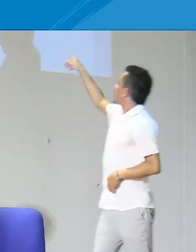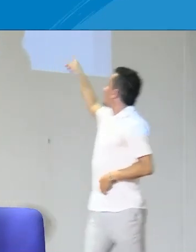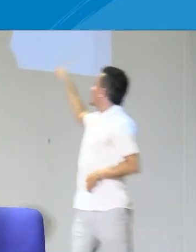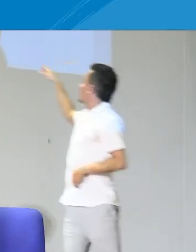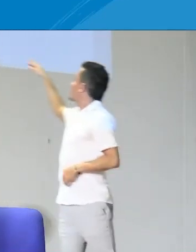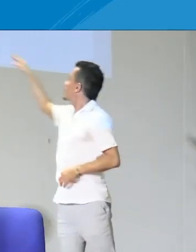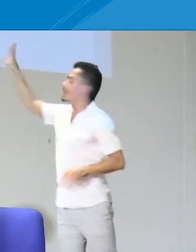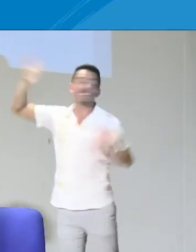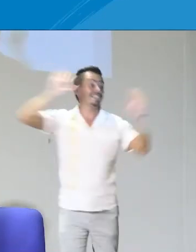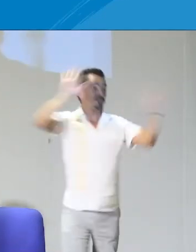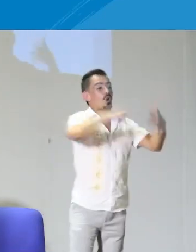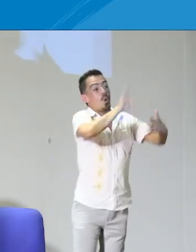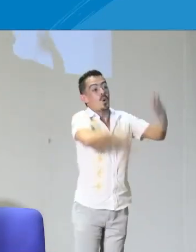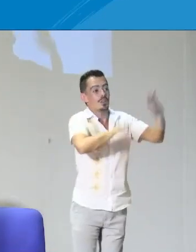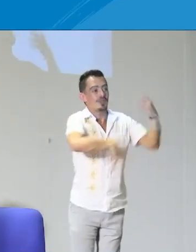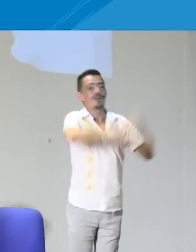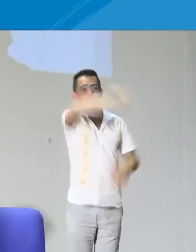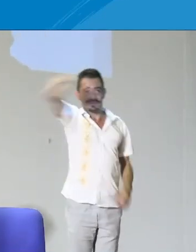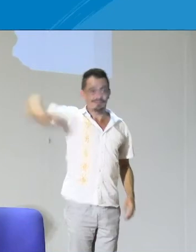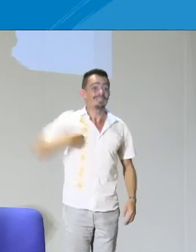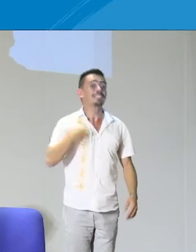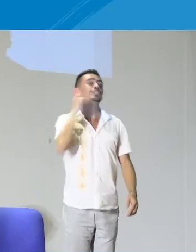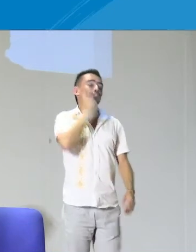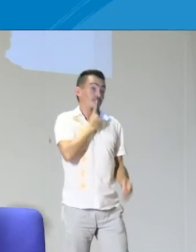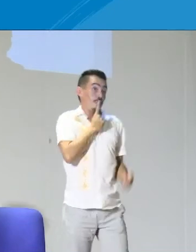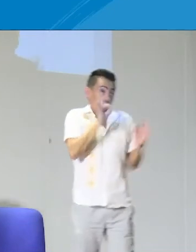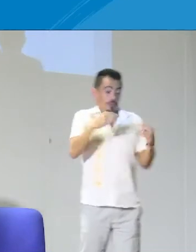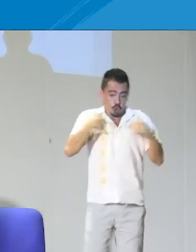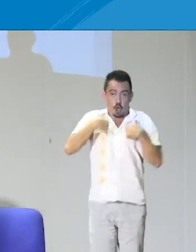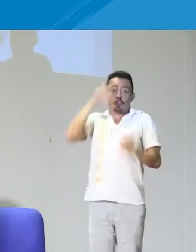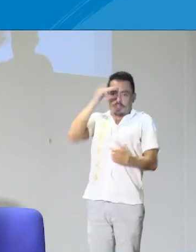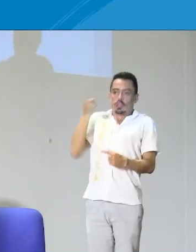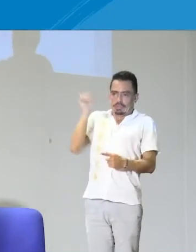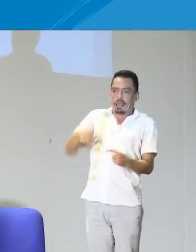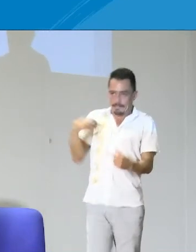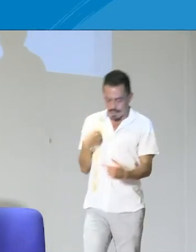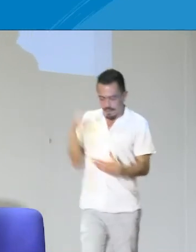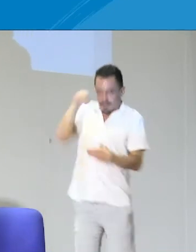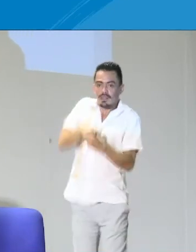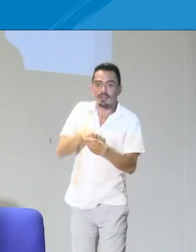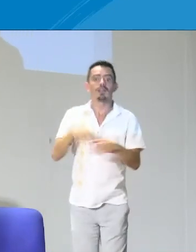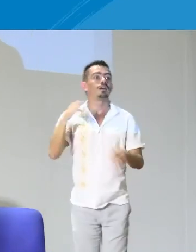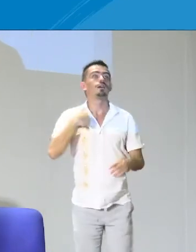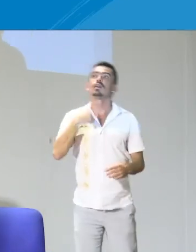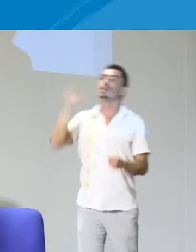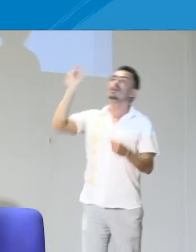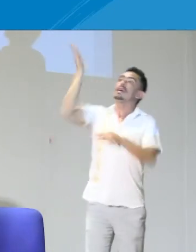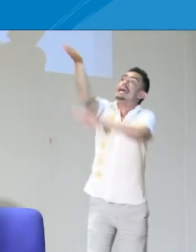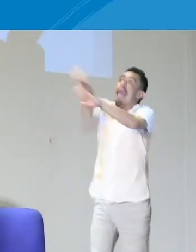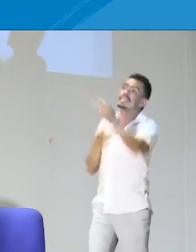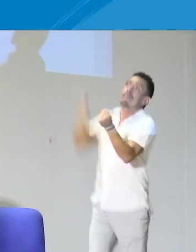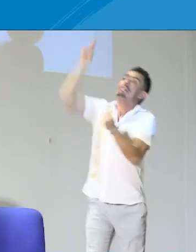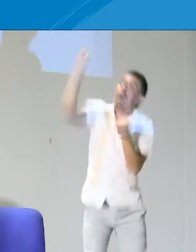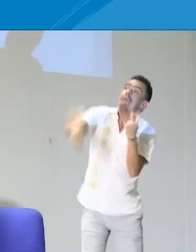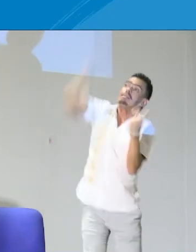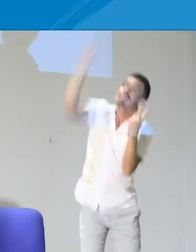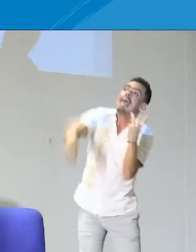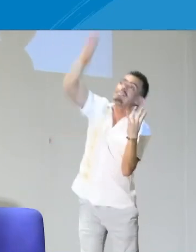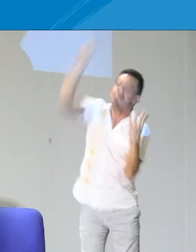que ese modelo bilingüe y bicultural se adapte a ese contexto. Y finalmente, como ustedes saben, ¿sí? Y yo también como persona sorda y como